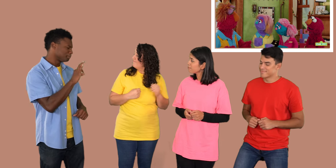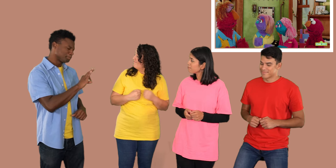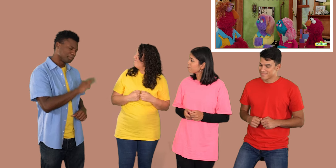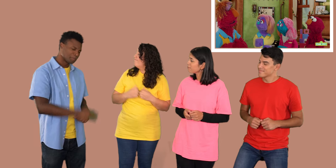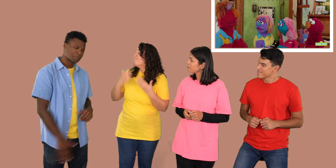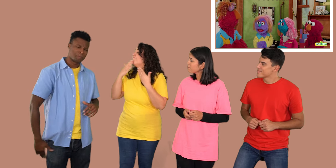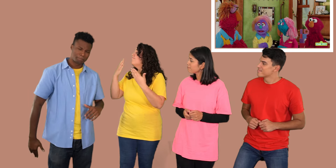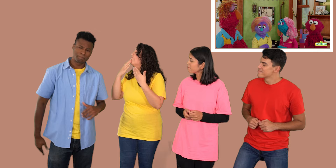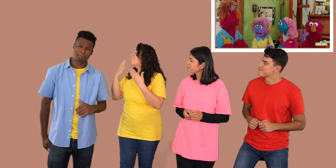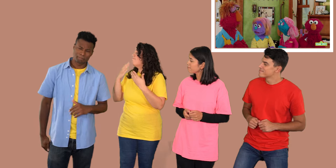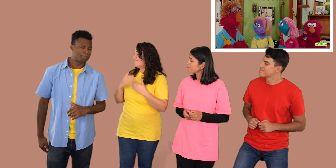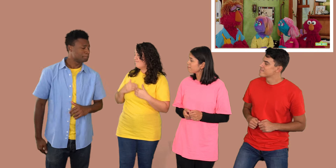Ah,